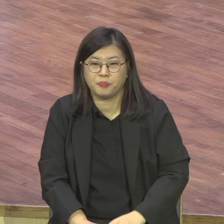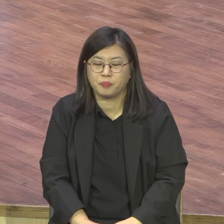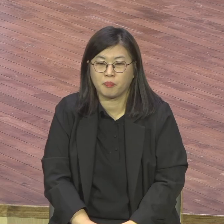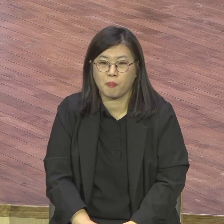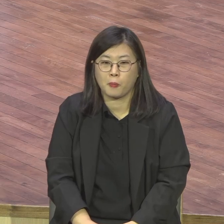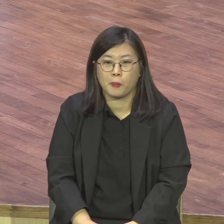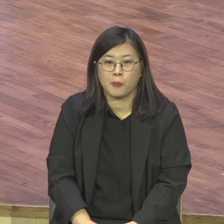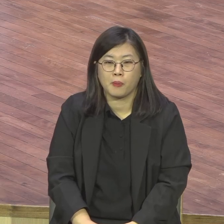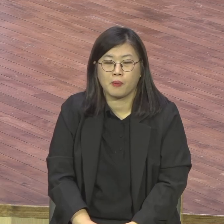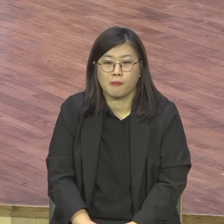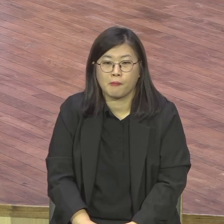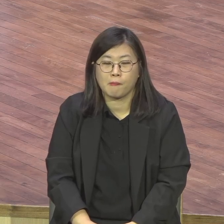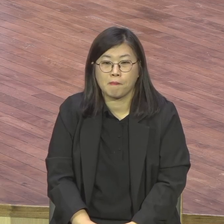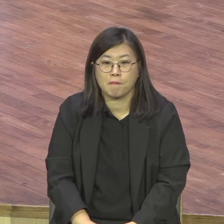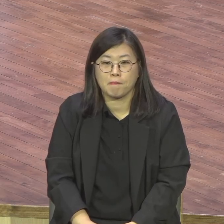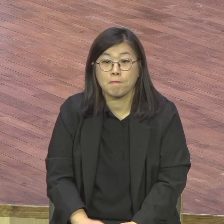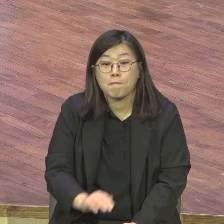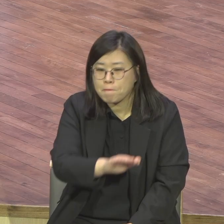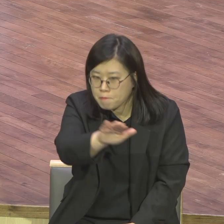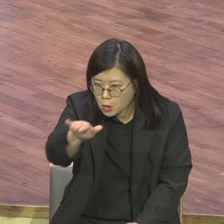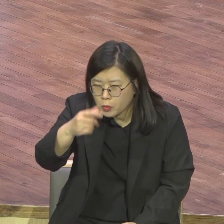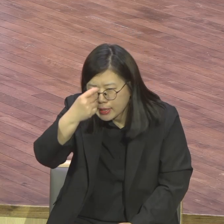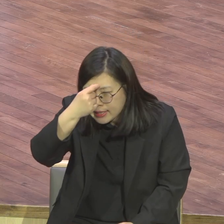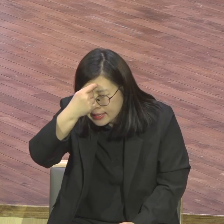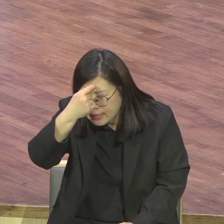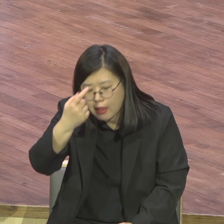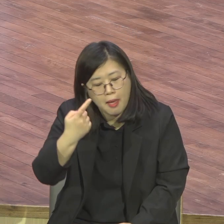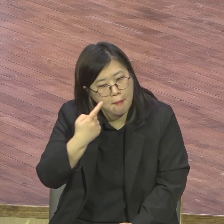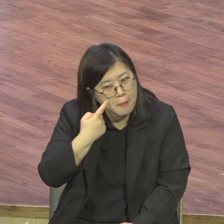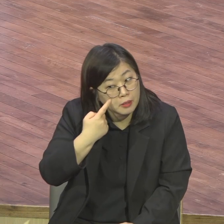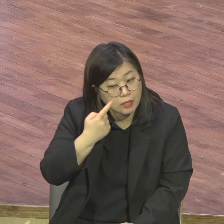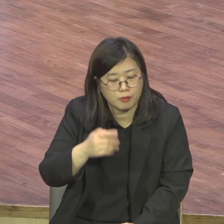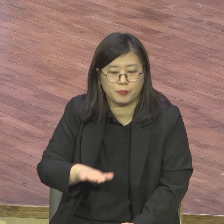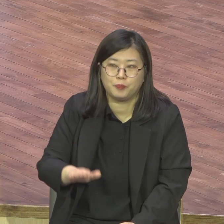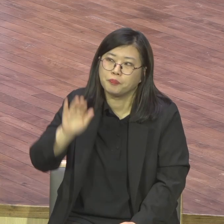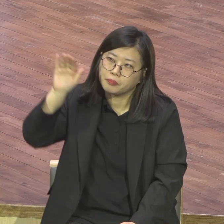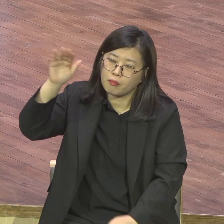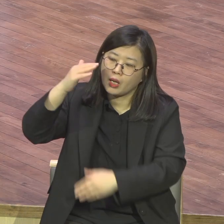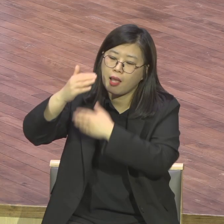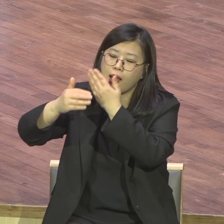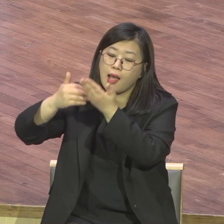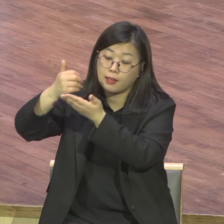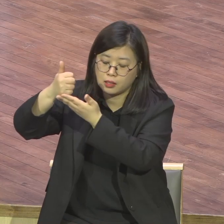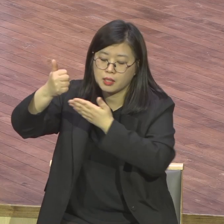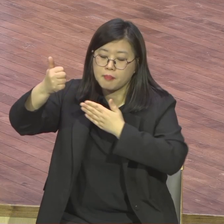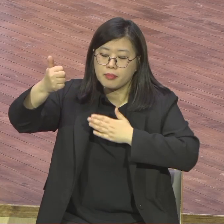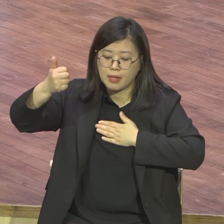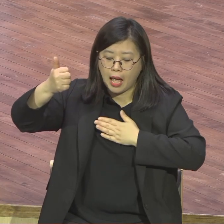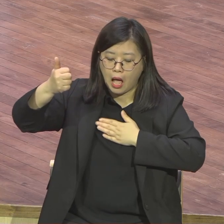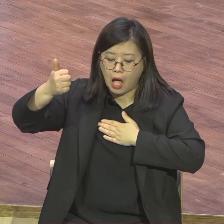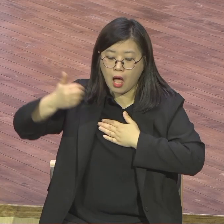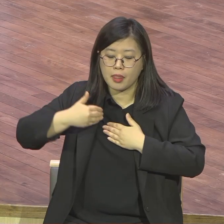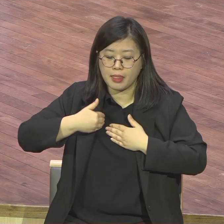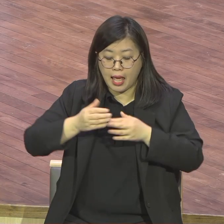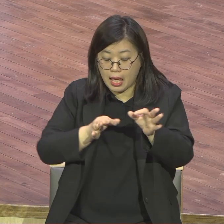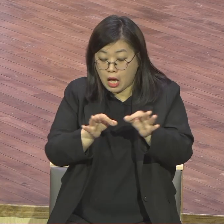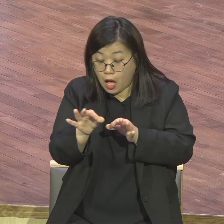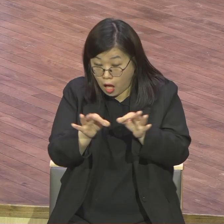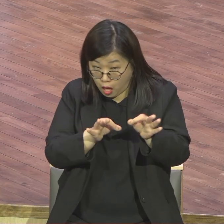여기 기도하세요. 하나님 나와 내 생업과 내 교회에 전부